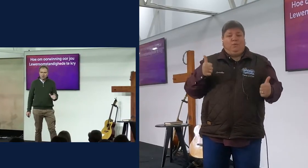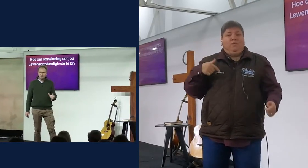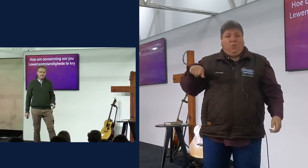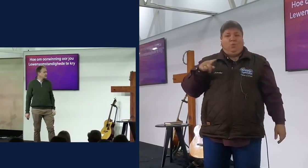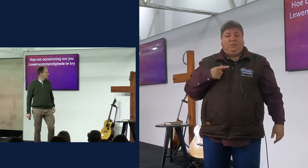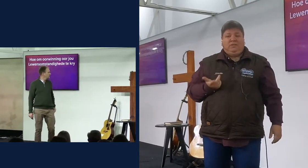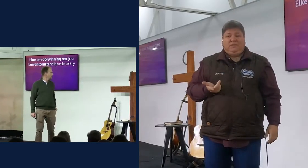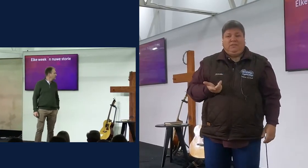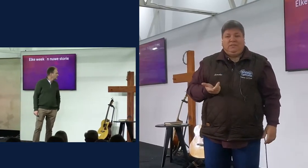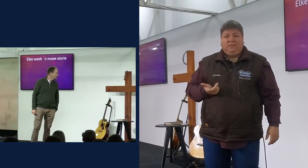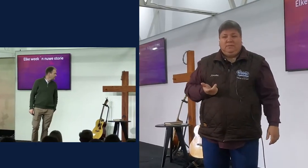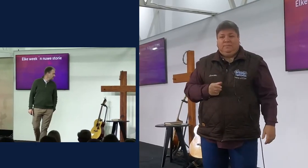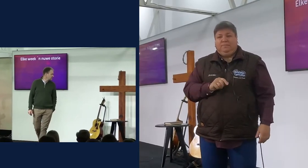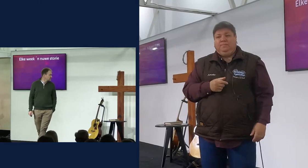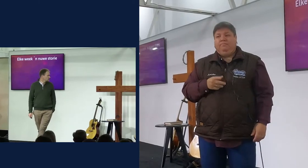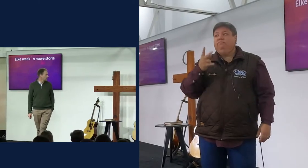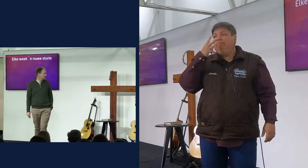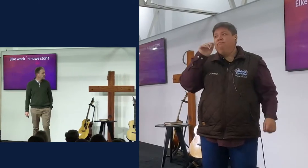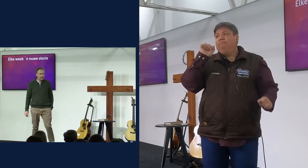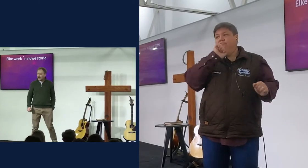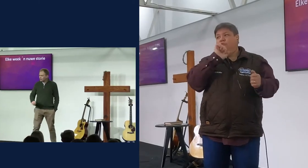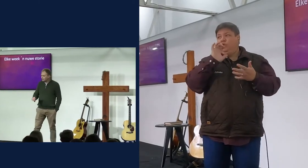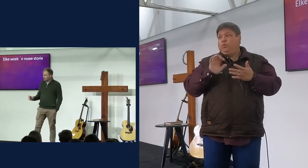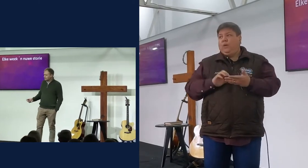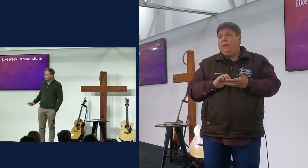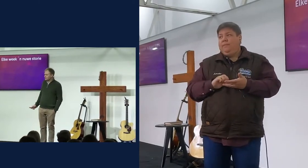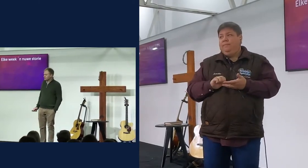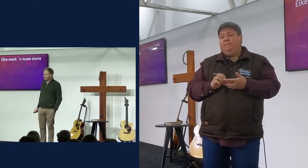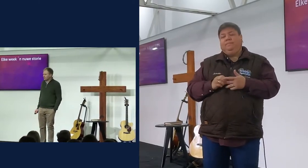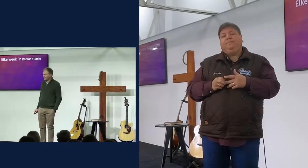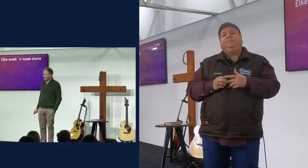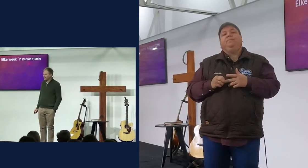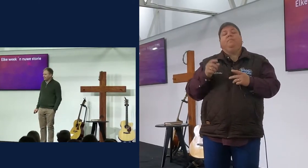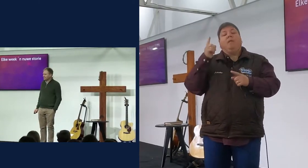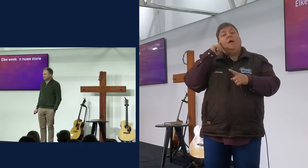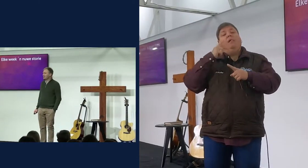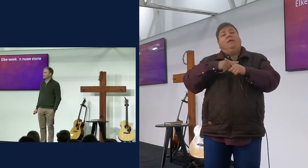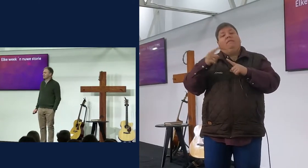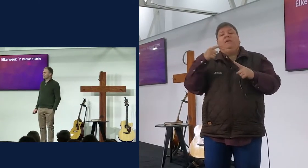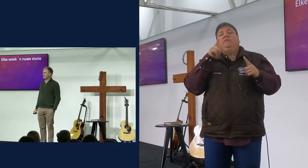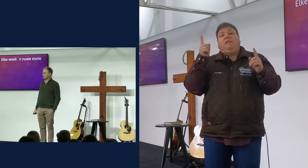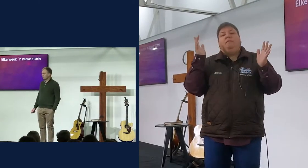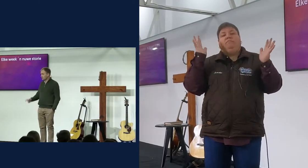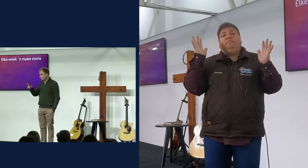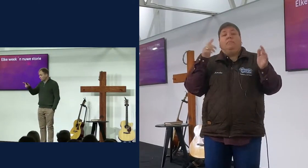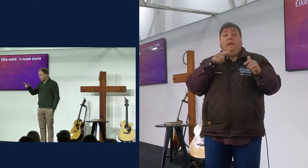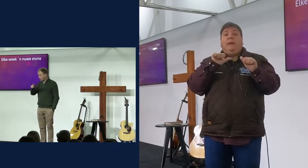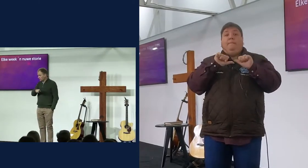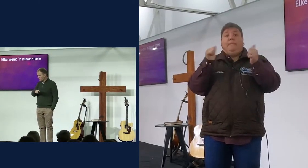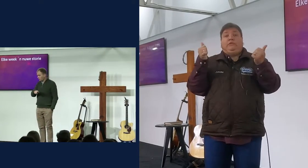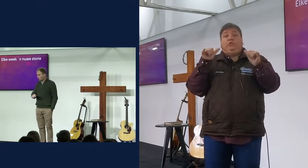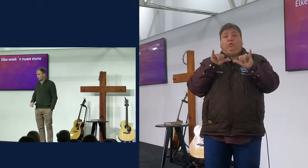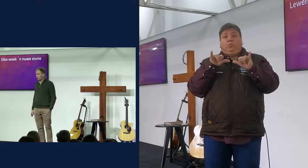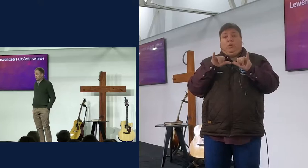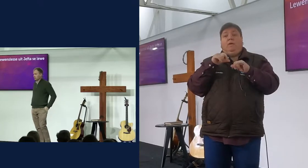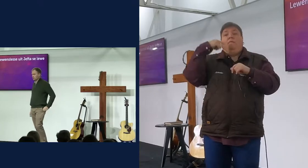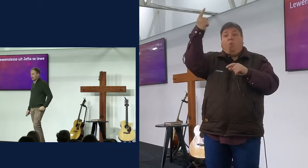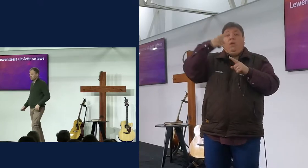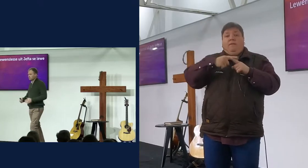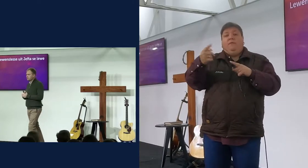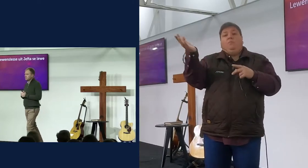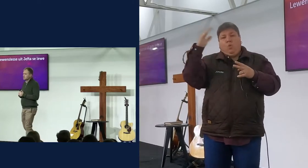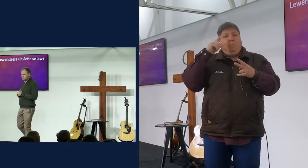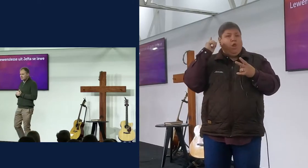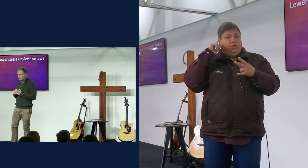Oké, so kom ons kyk een bykie, na Jefta sy story, anke week gaan ons een nieuwe story hee, hierdie is vir my die beste een, maar jy moet volgende week kom vir die volgende een ook,